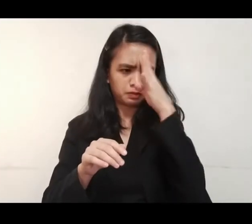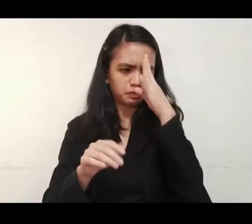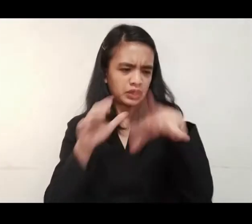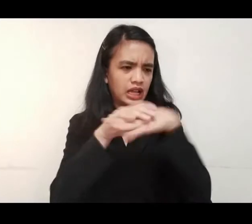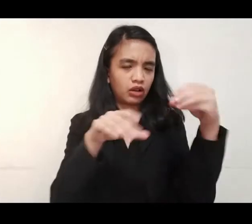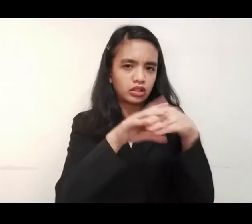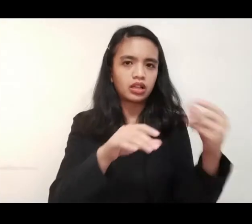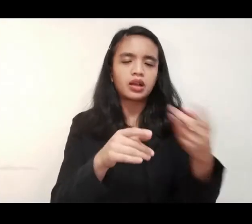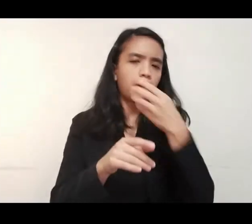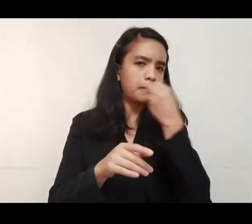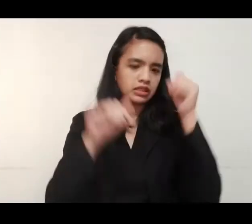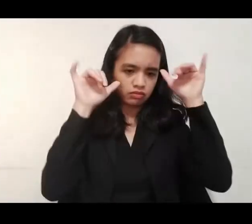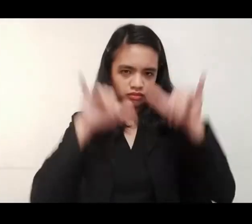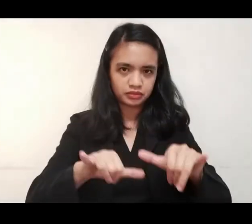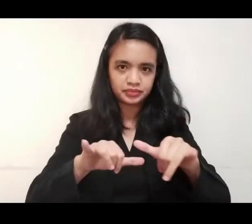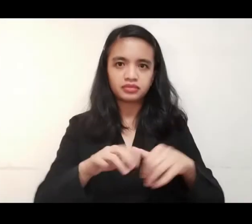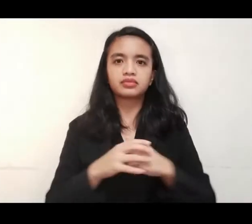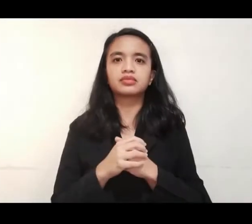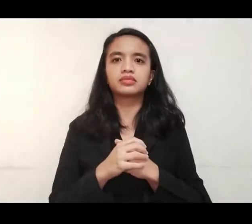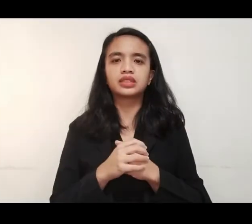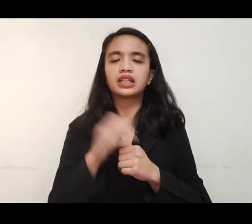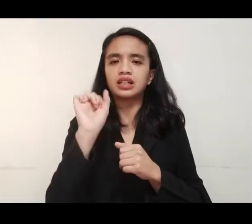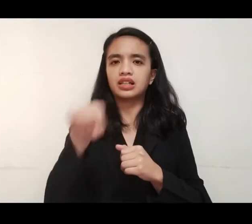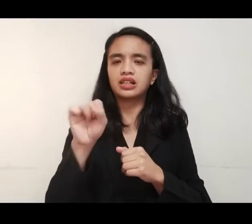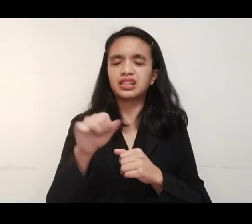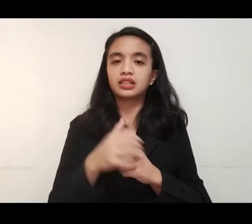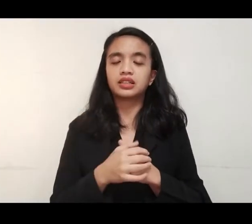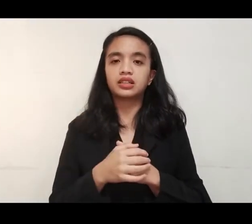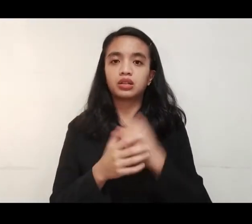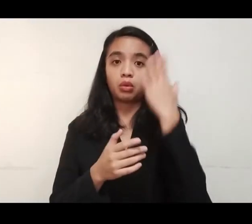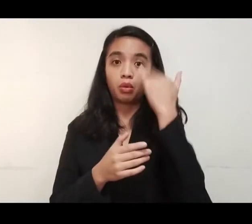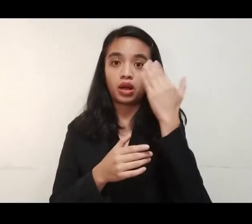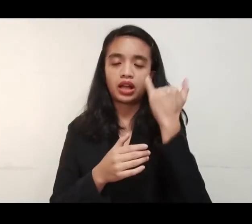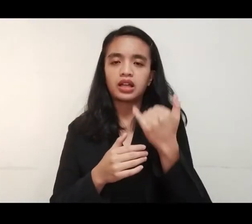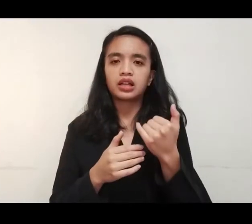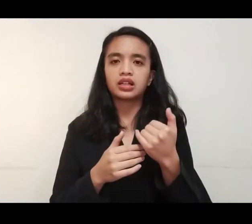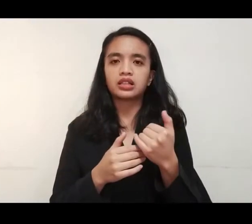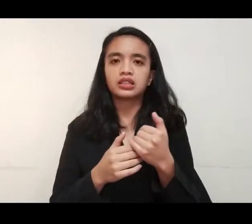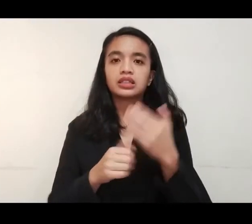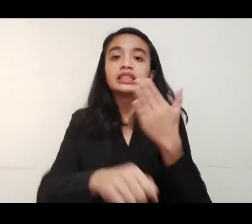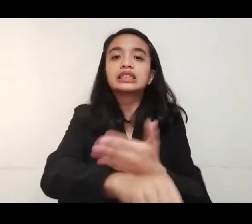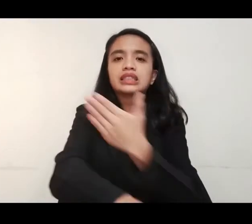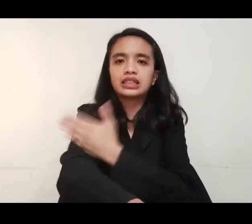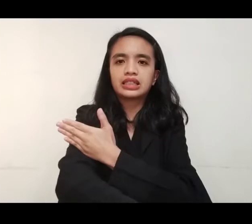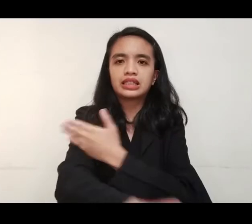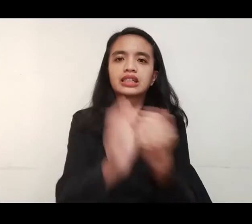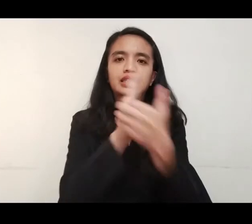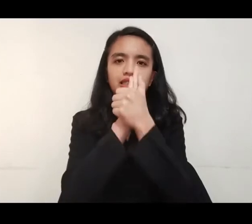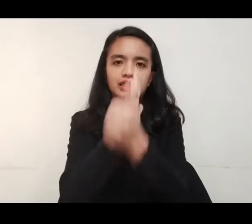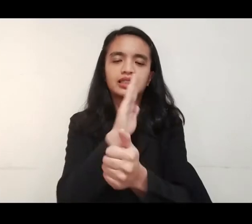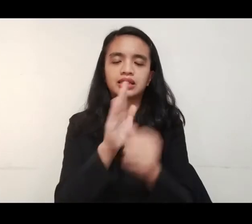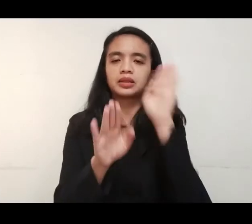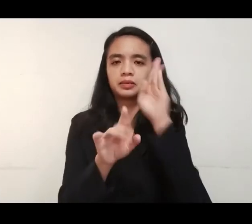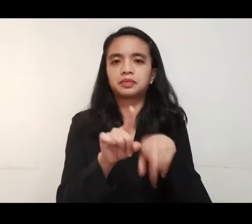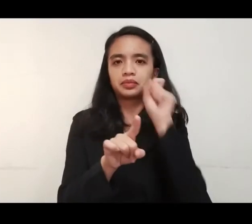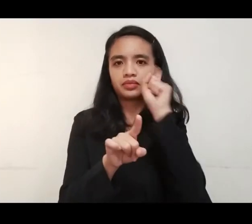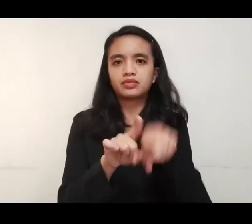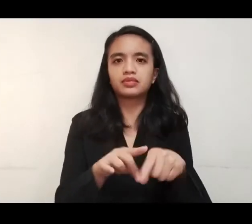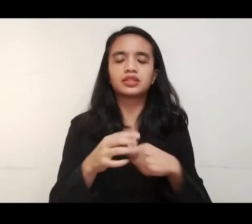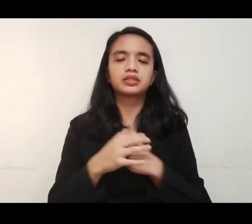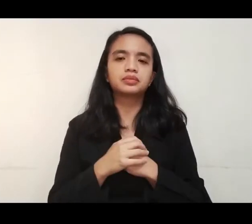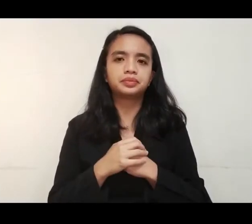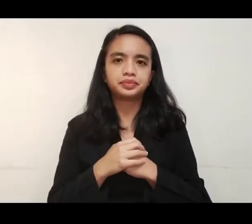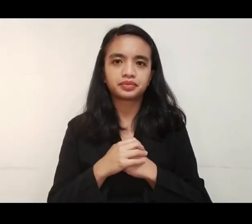sila mabuti na itong mga kabandmates muna sa lublang ng bahay. Saya po. Siyempre po dahil po dito na-enhance po yung mga